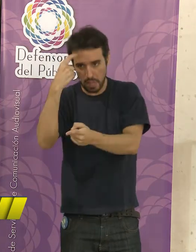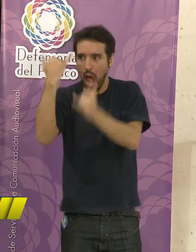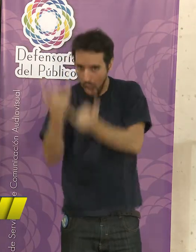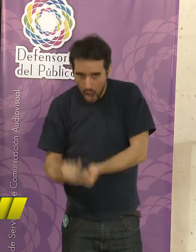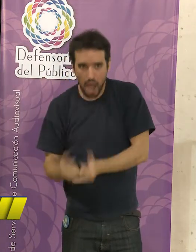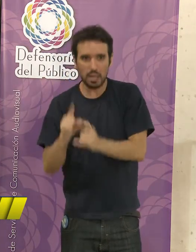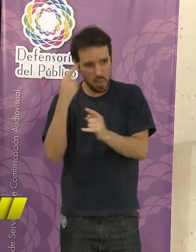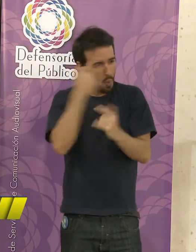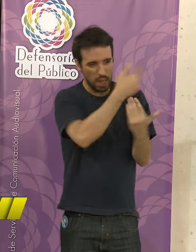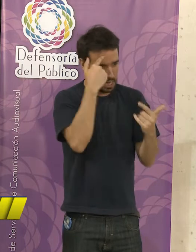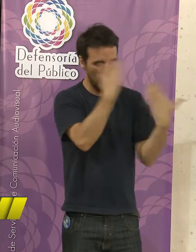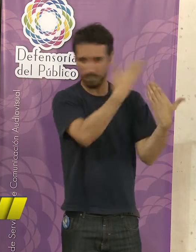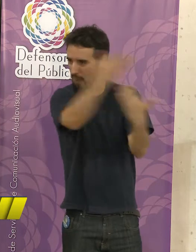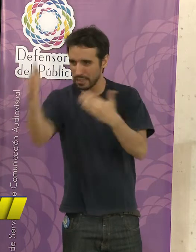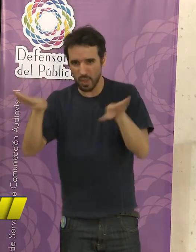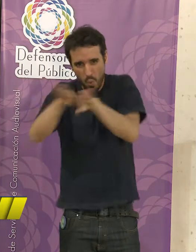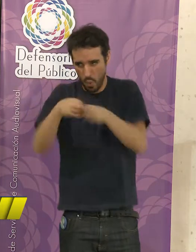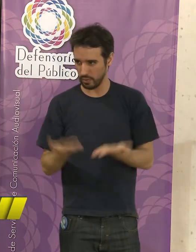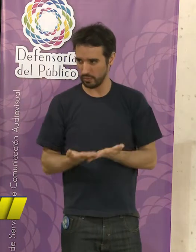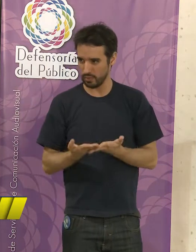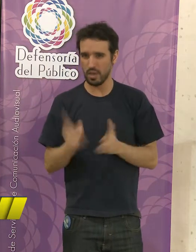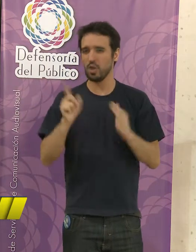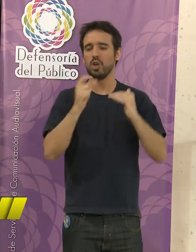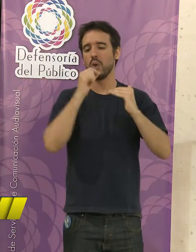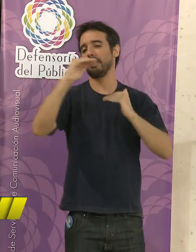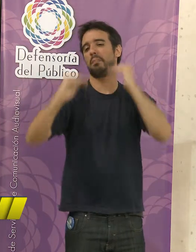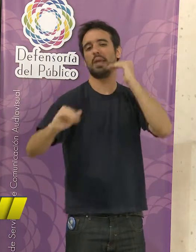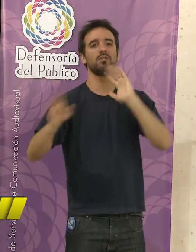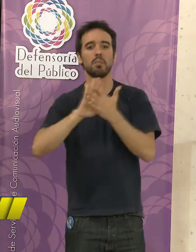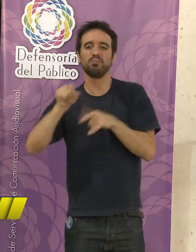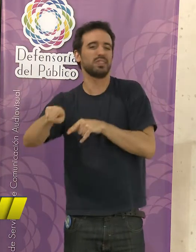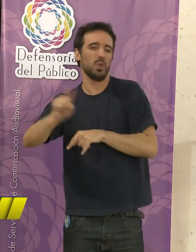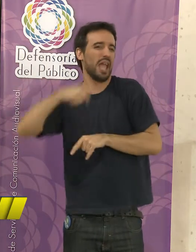capacidades que todos. Que no somos animales.